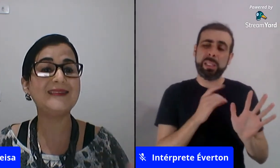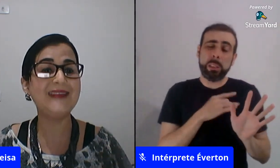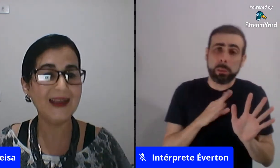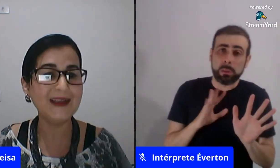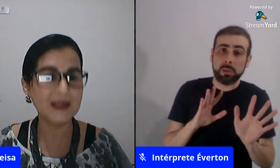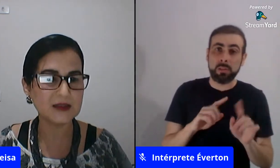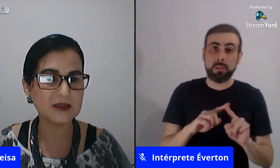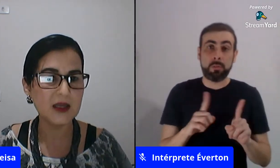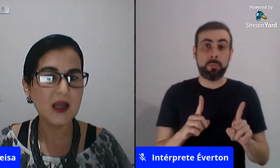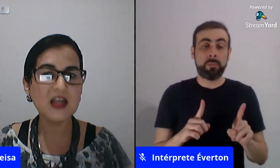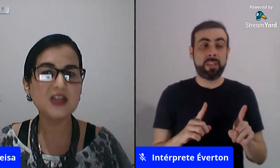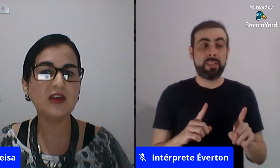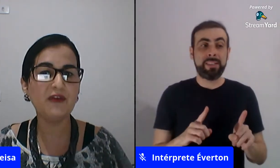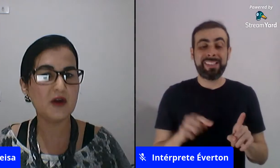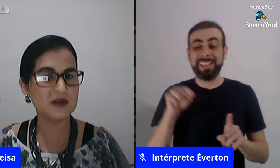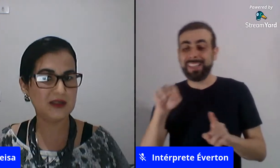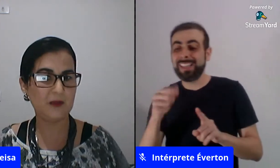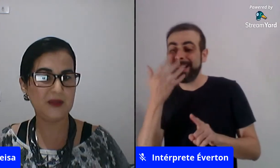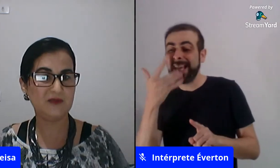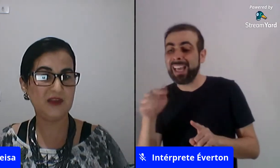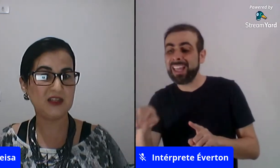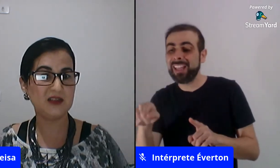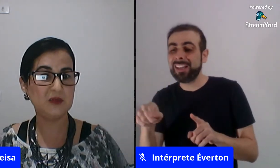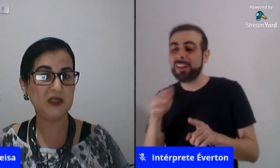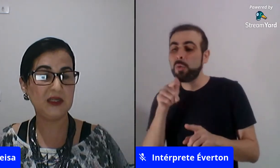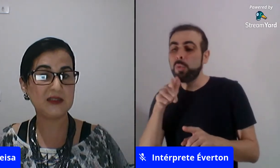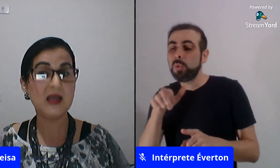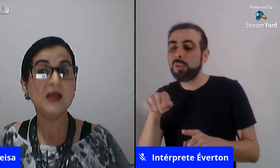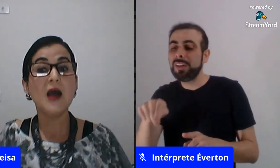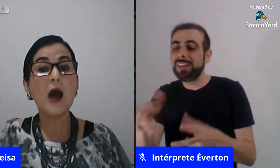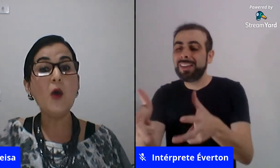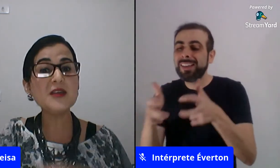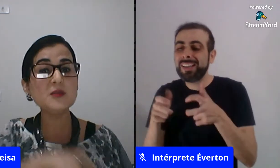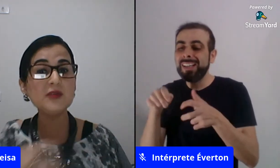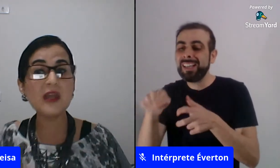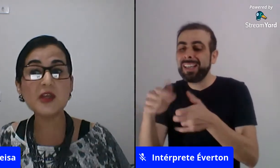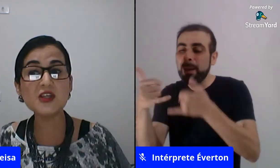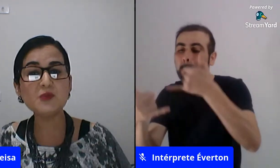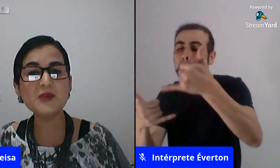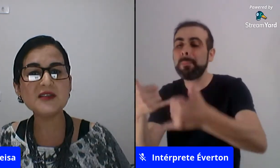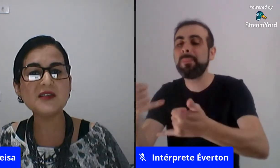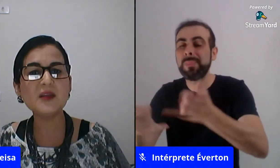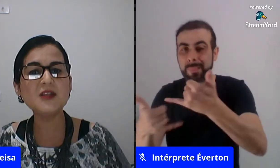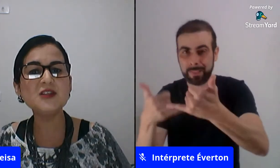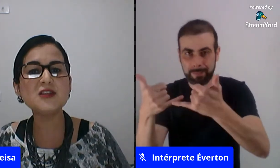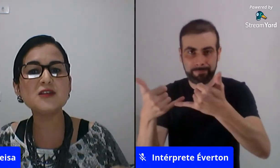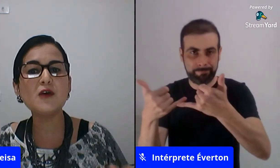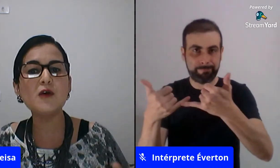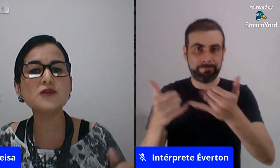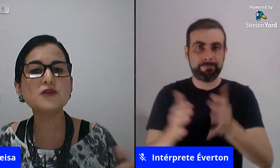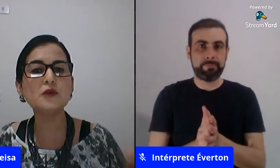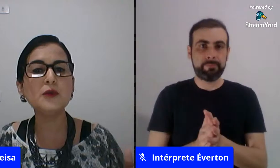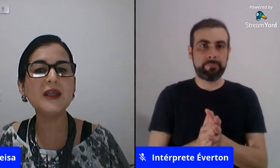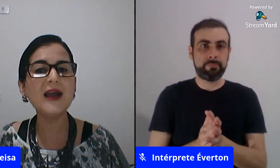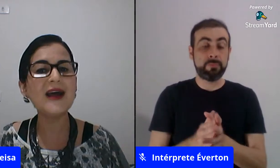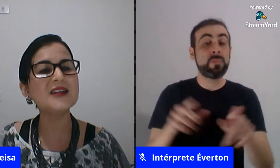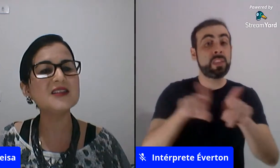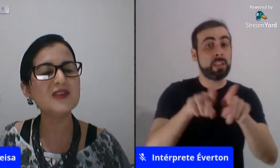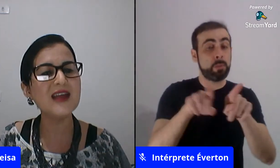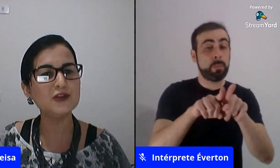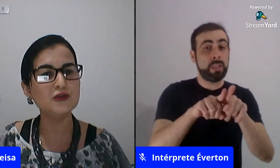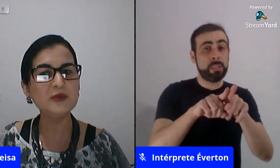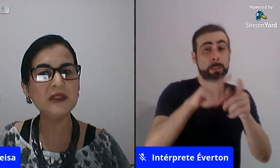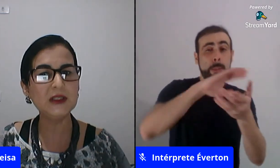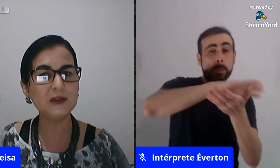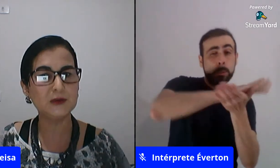brincadeiras a gente reforça essa passividade das meninas ao mesmo tempo que a gente precisa também desconstruir a